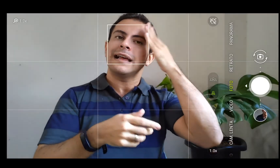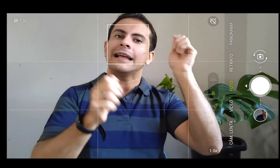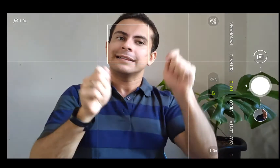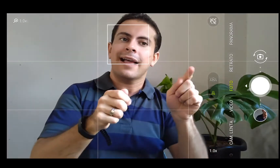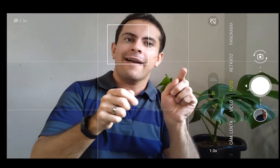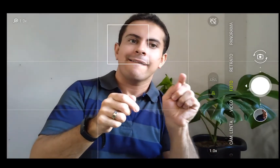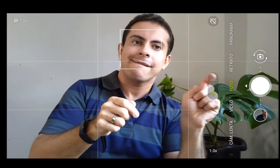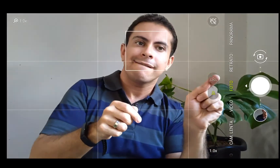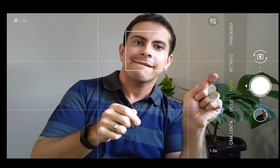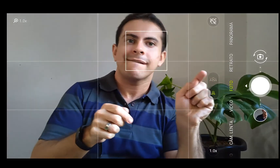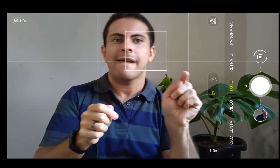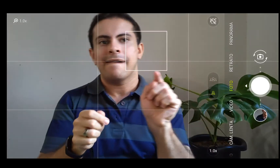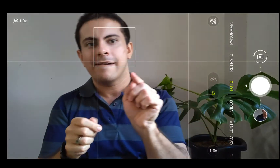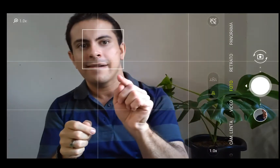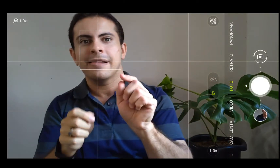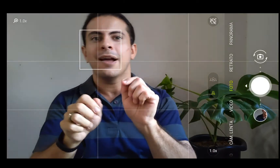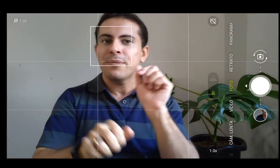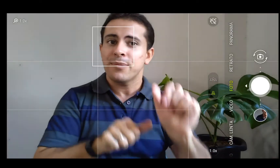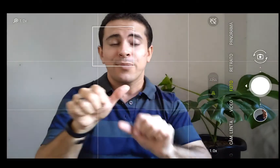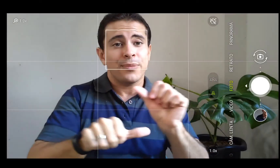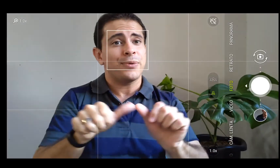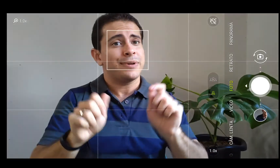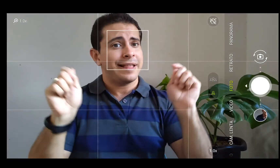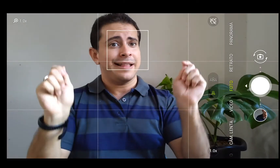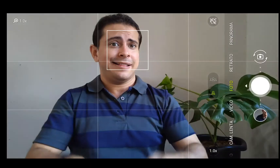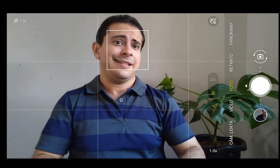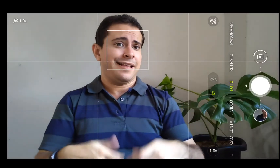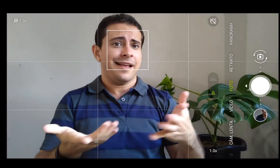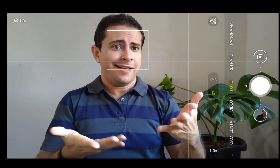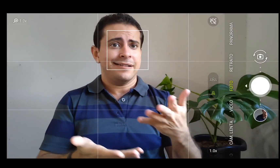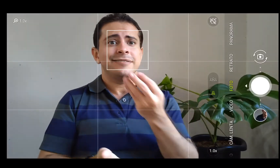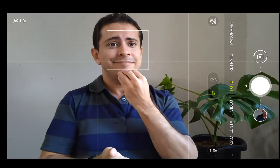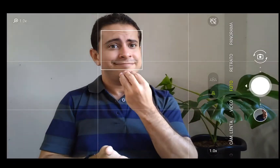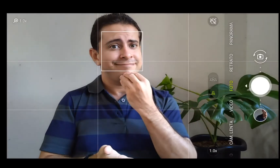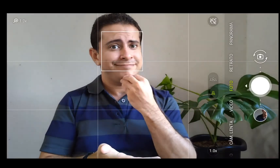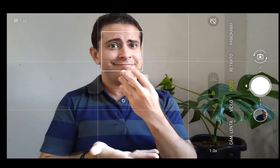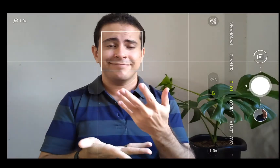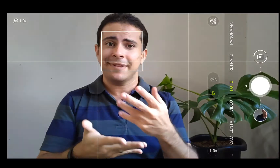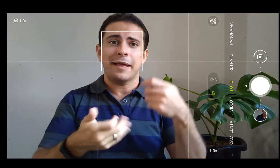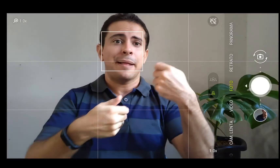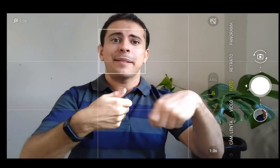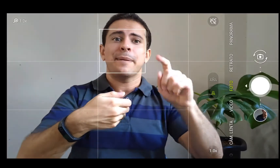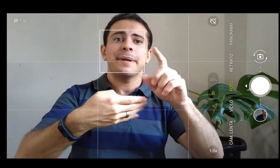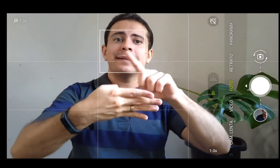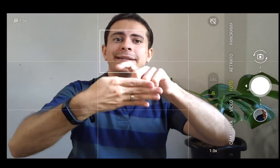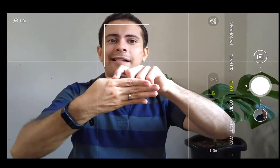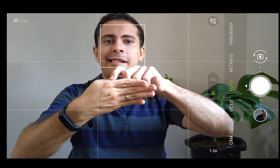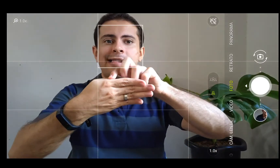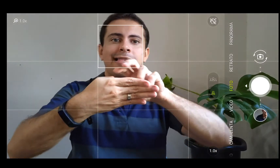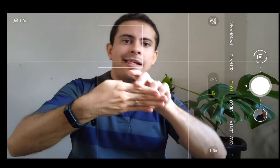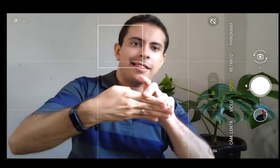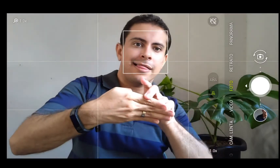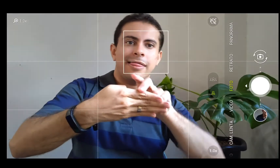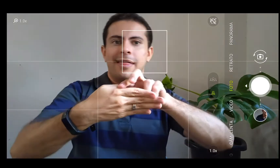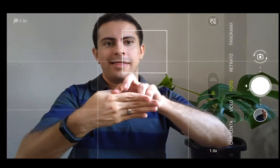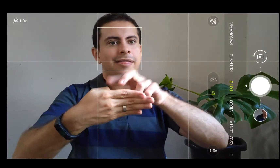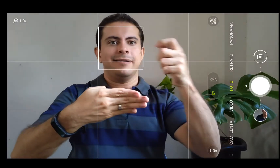sem estar apertando os botões, né, de volume. E também como tem, tem também aqui,